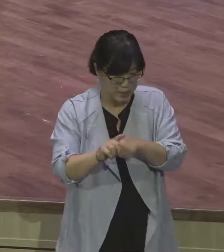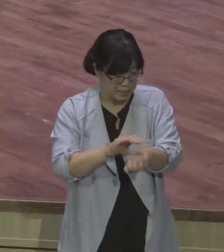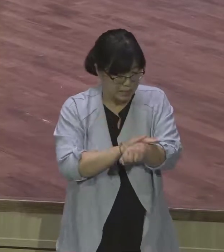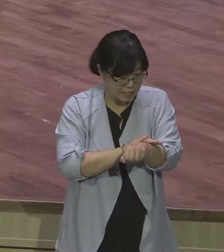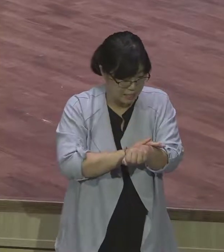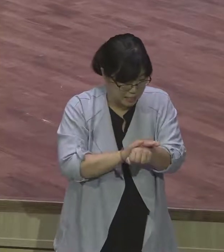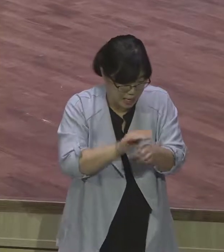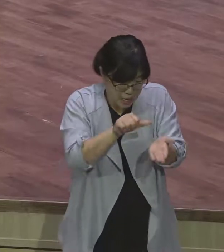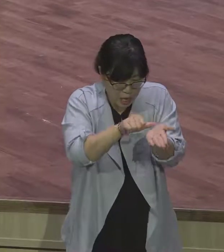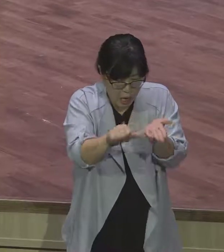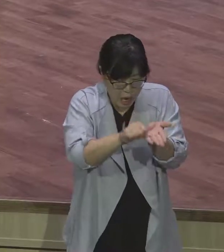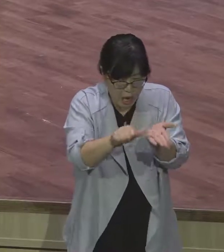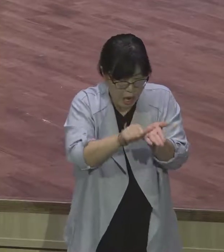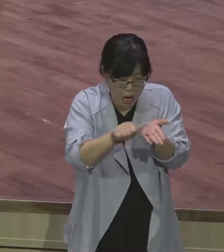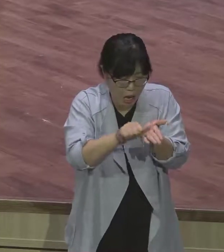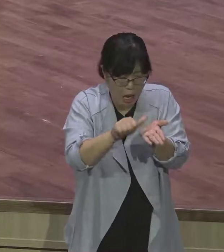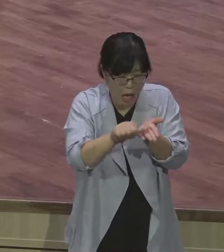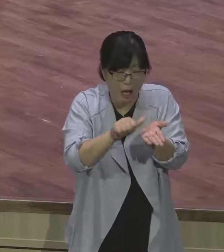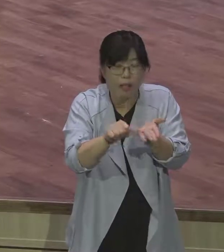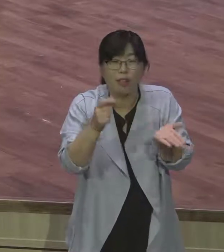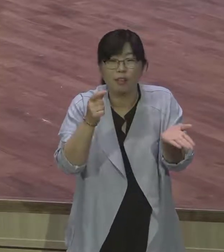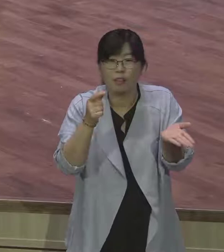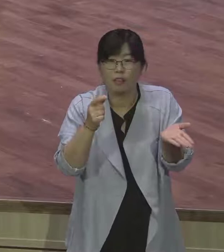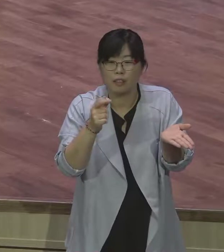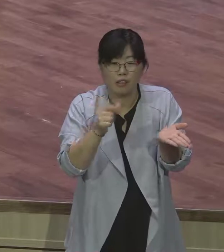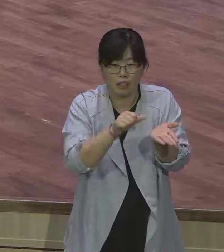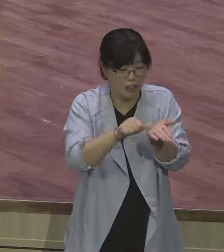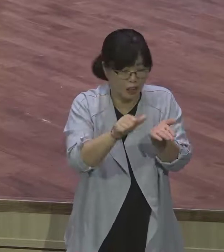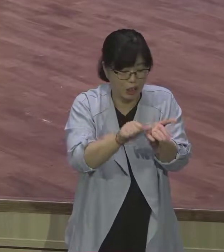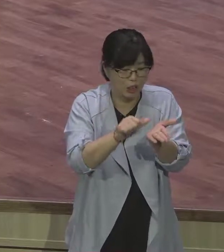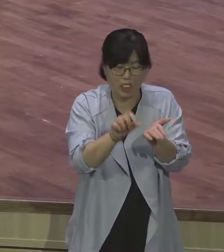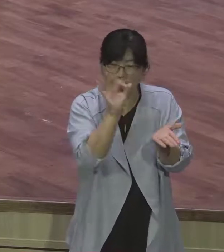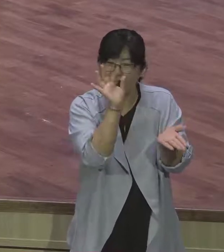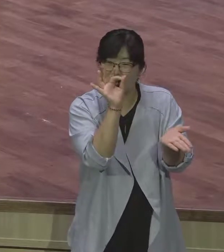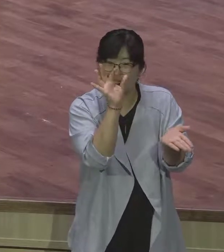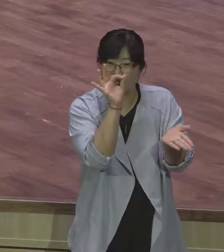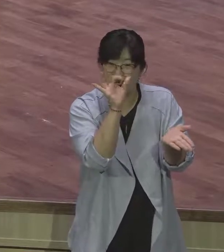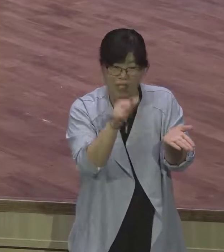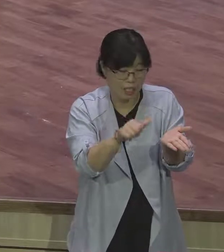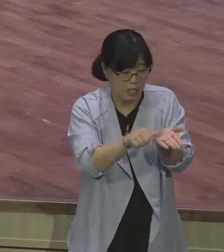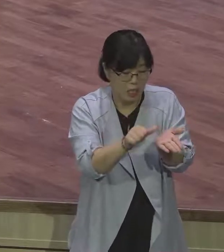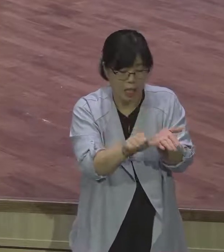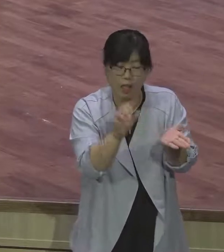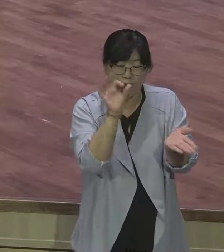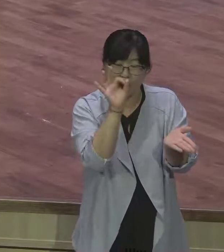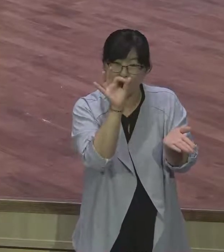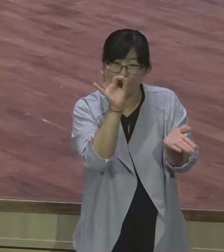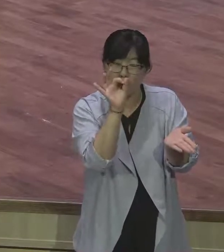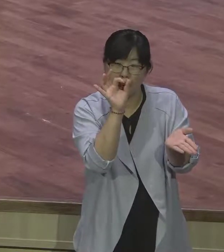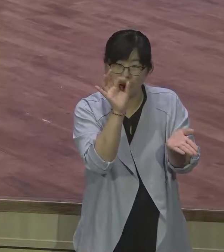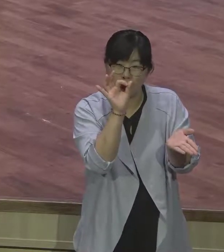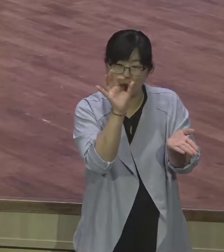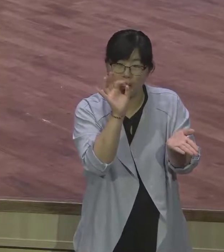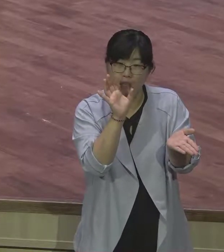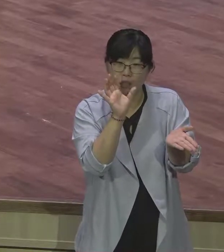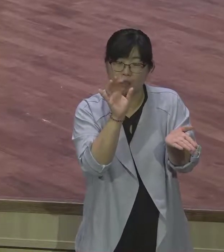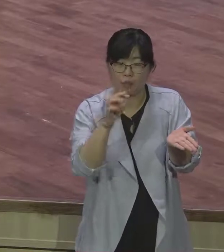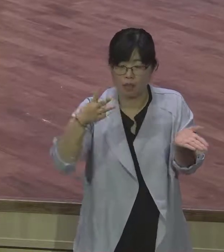얼룩이나 오점을 말합니다 지워지지 않는 얼룩이나 오점 스테인레스라는 말은 없다